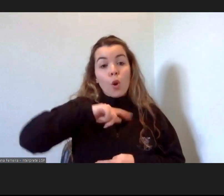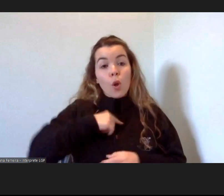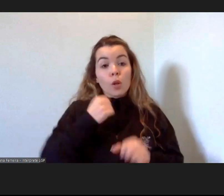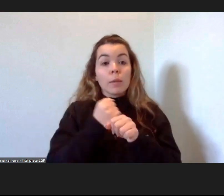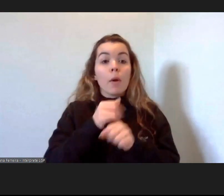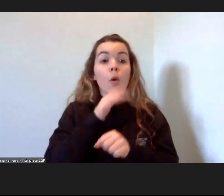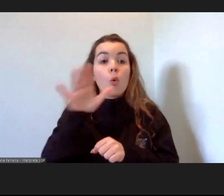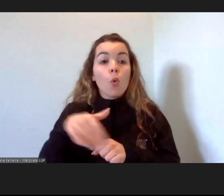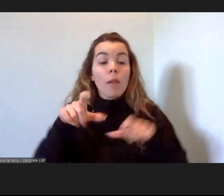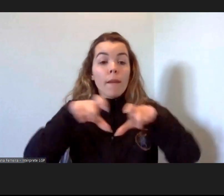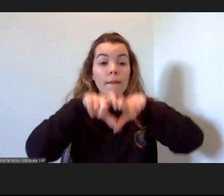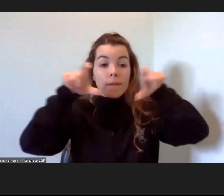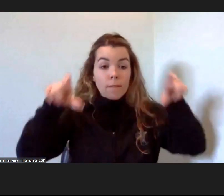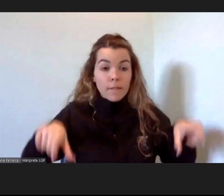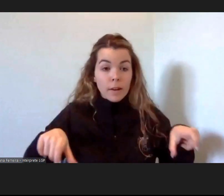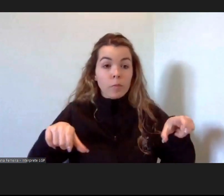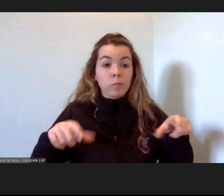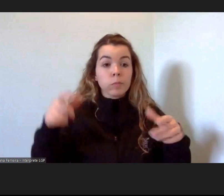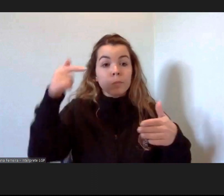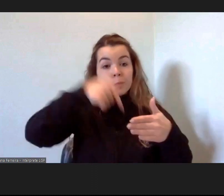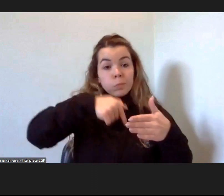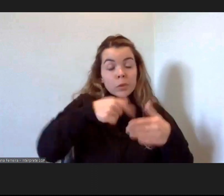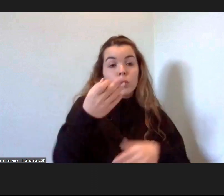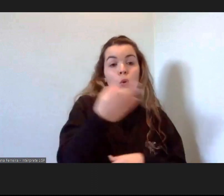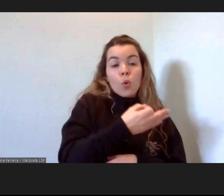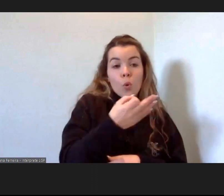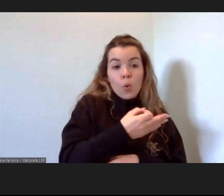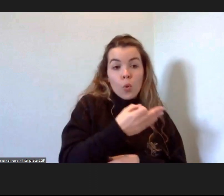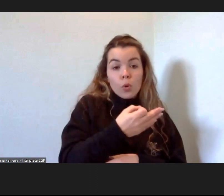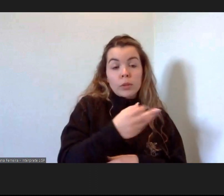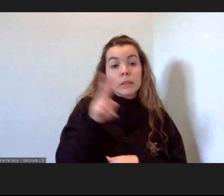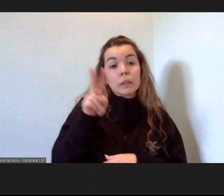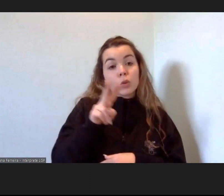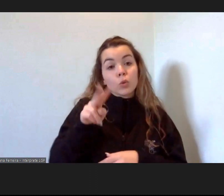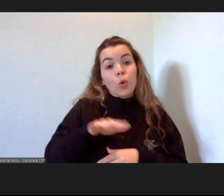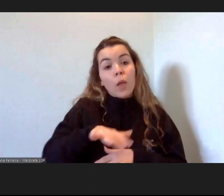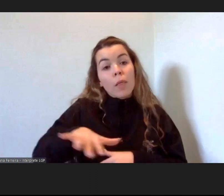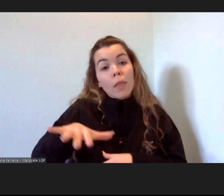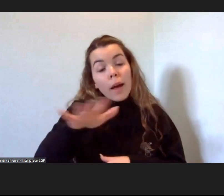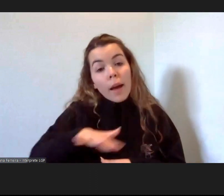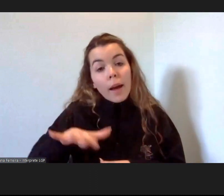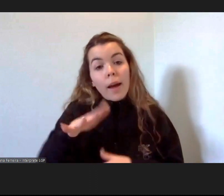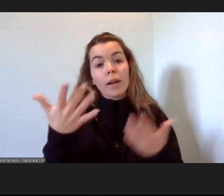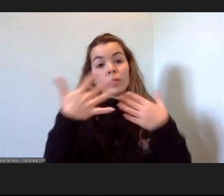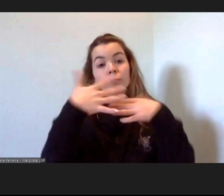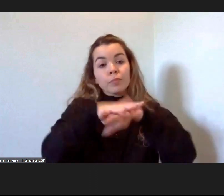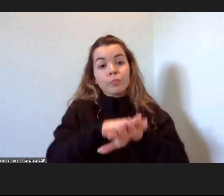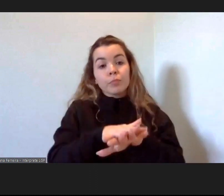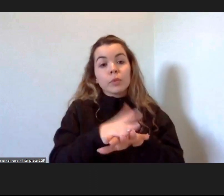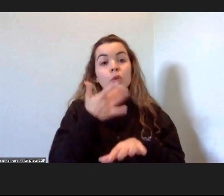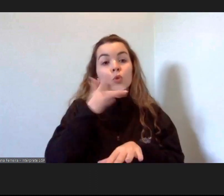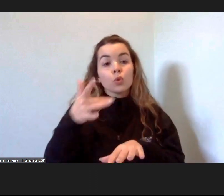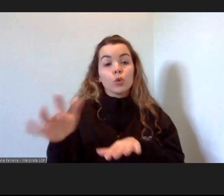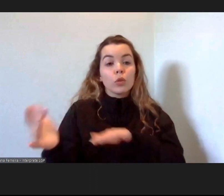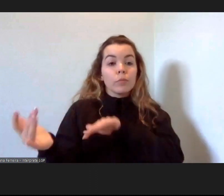é dentro do distrito do Porto, e o segundo local onde mais estão integrados os imigrantes.